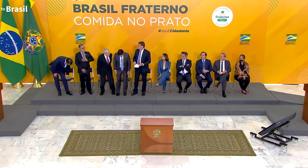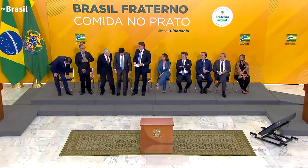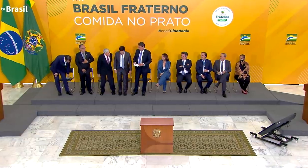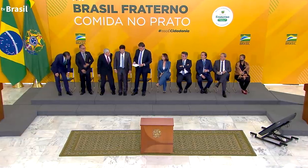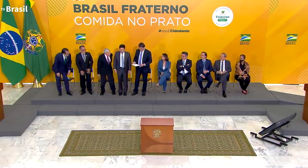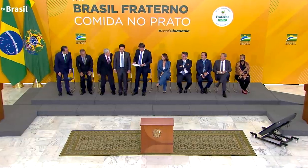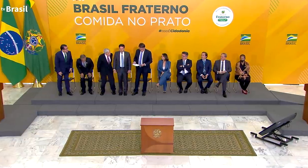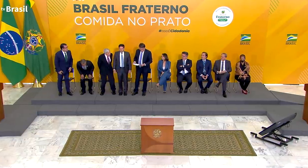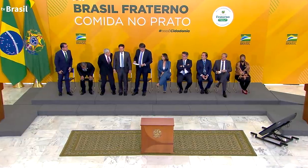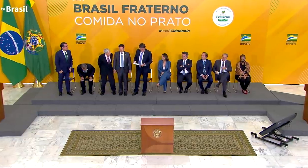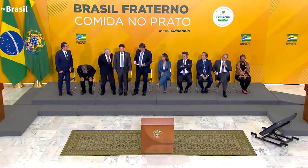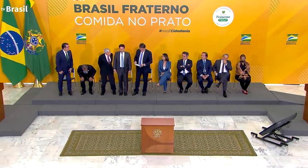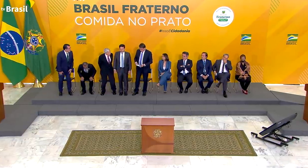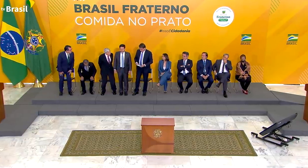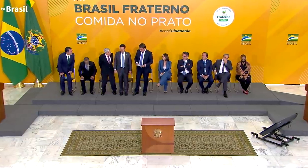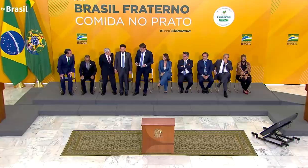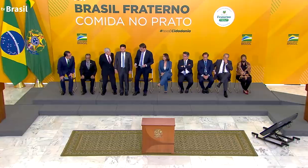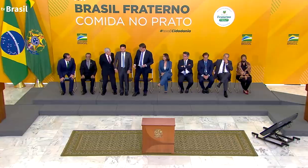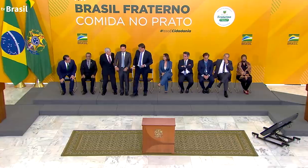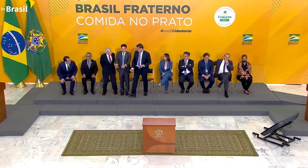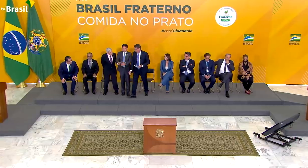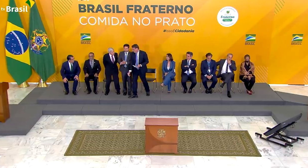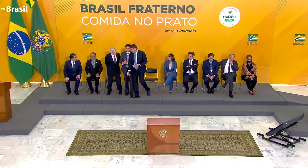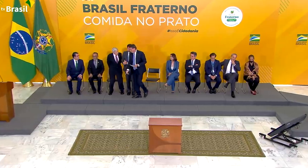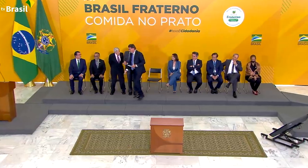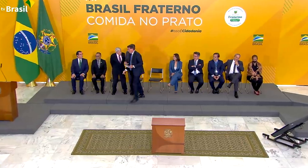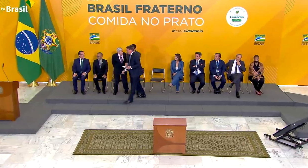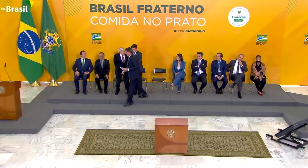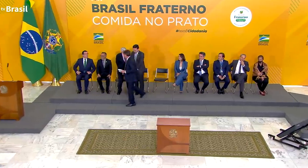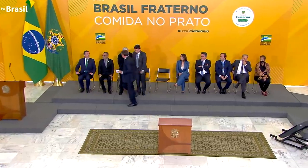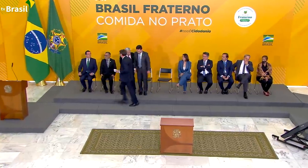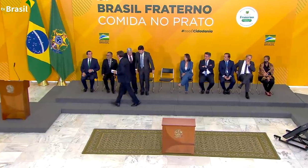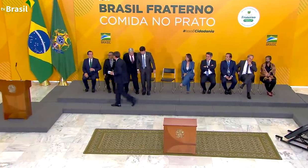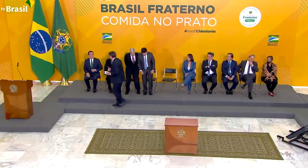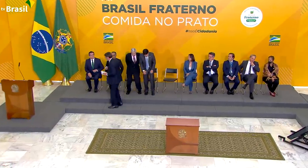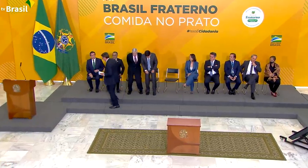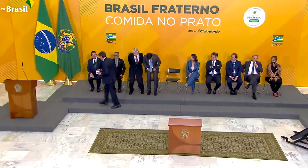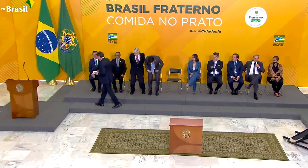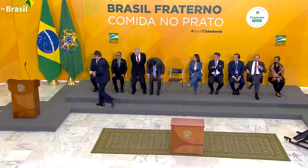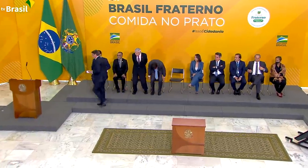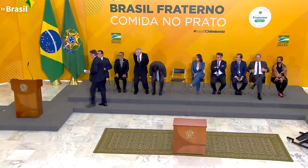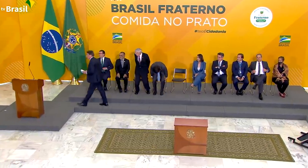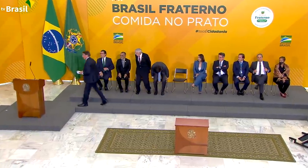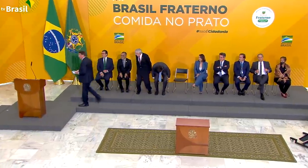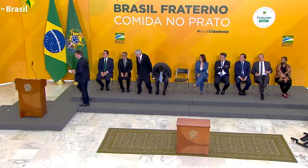Senhoras e senhores, com a palavra, o presidente da República, Jair Bolsonaro.